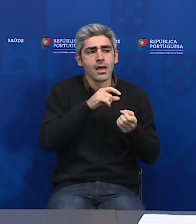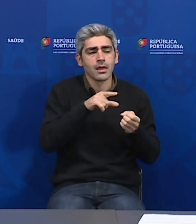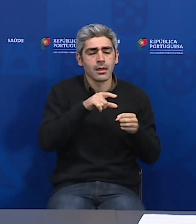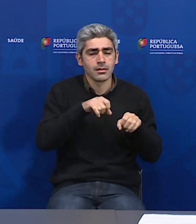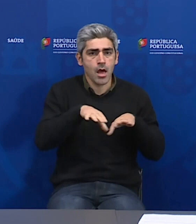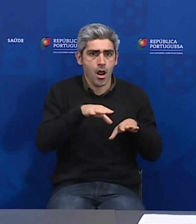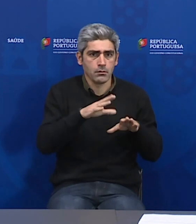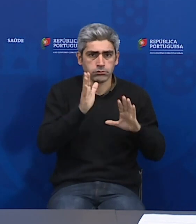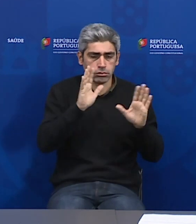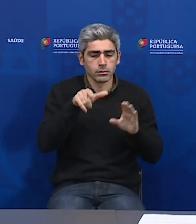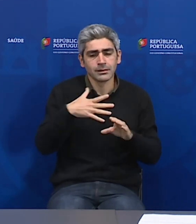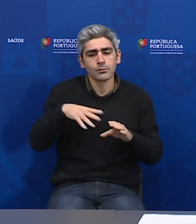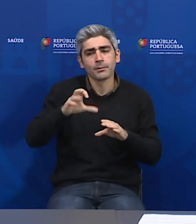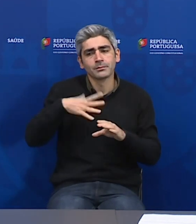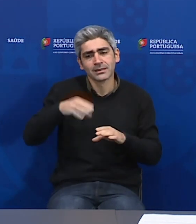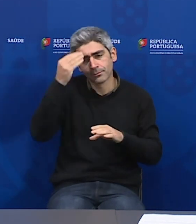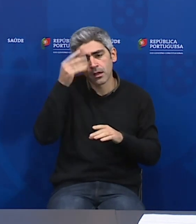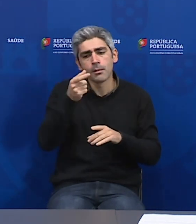precisa de saber quem são estas pessoas. Obrigada.